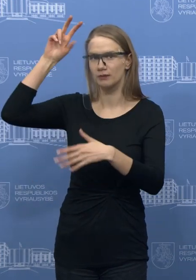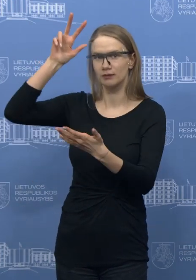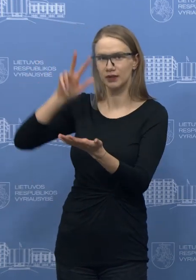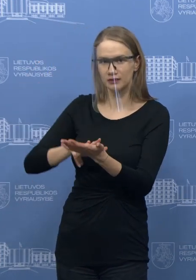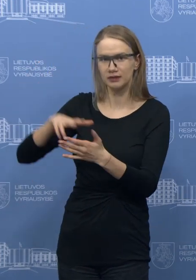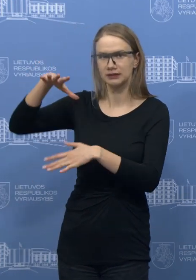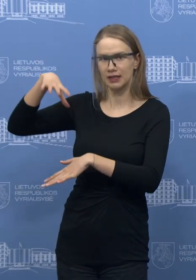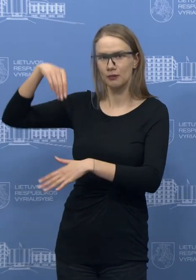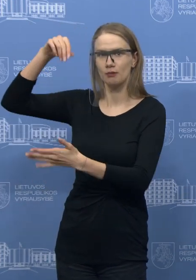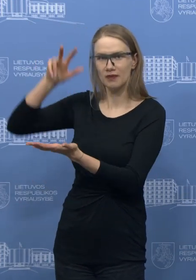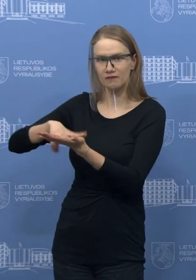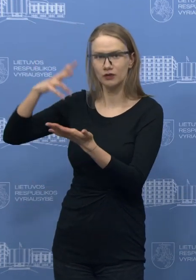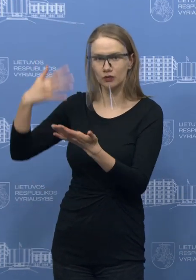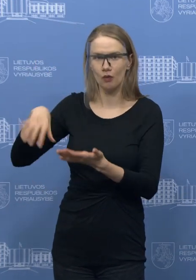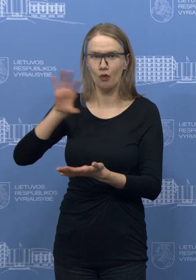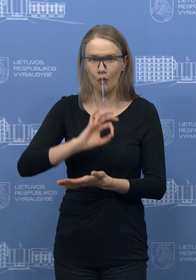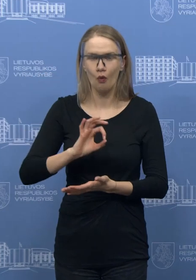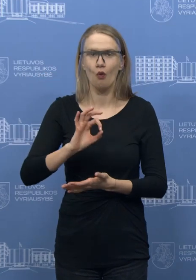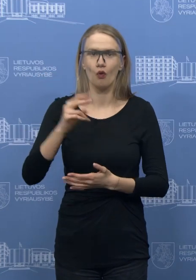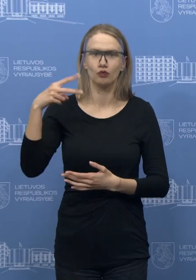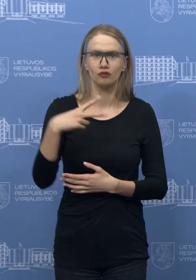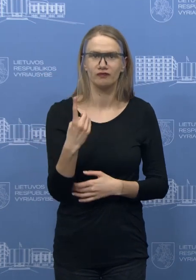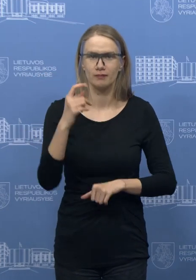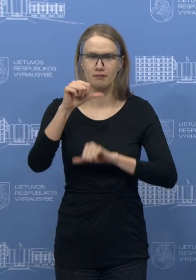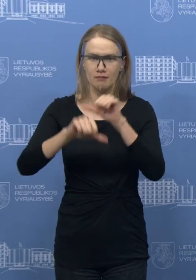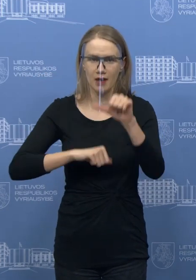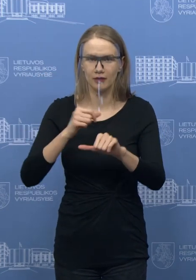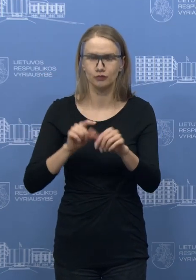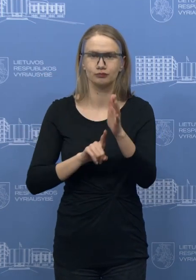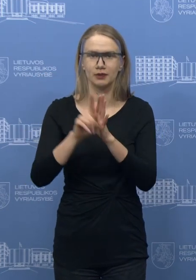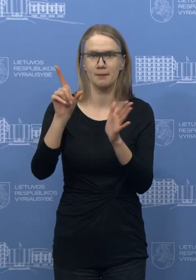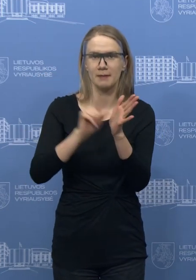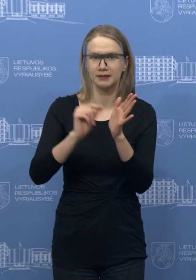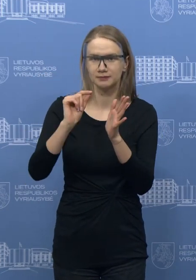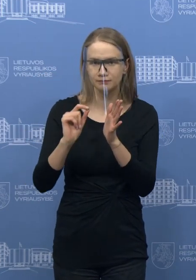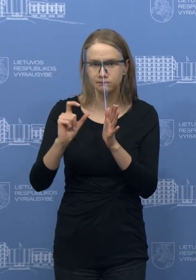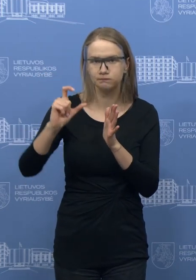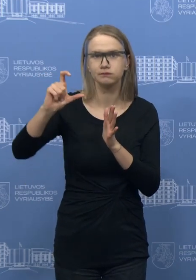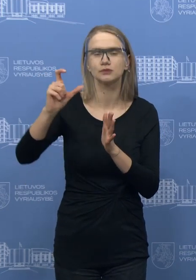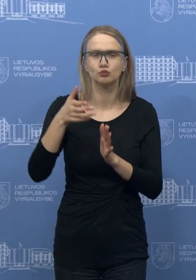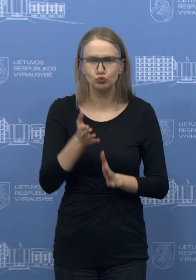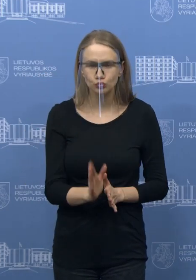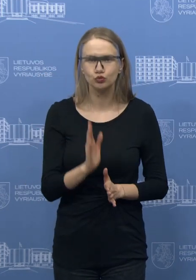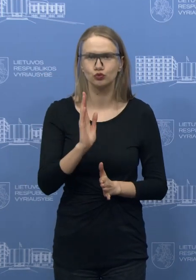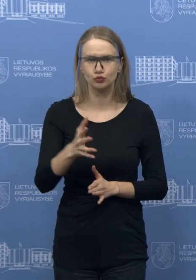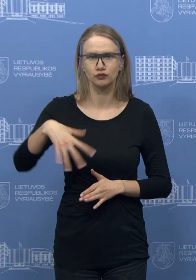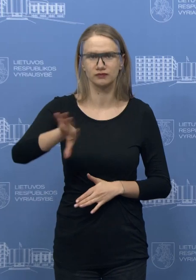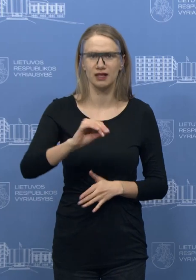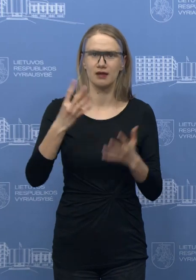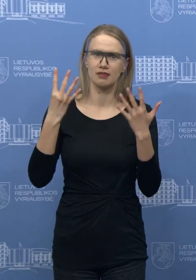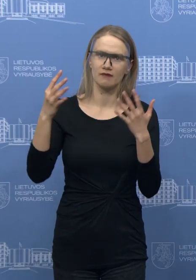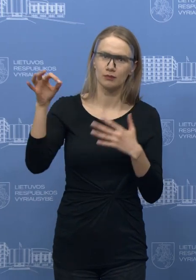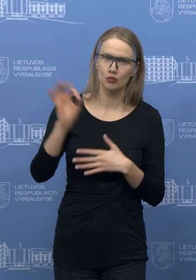Seimo priimtą dėl didinimo nusiekančių metų, jis bus įgyvendinamas. Dabar, kol kas kalbėti, ar tai bus 9